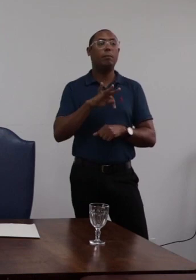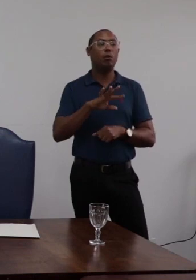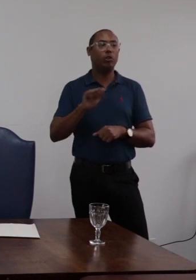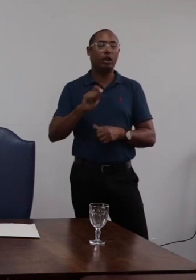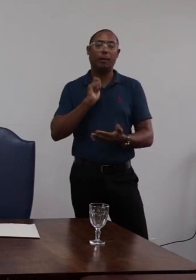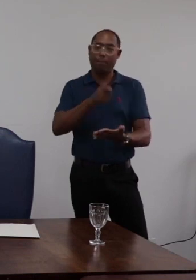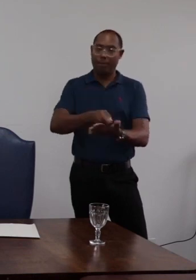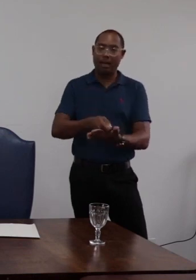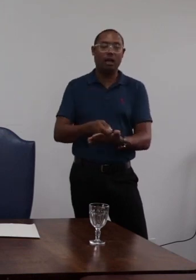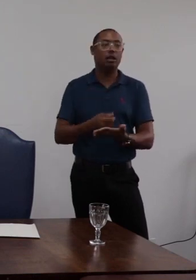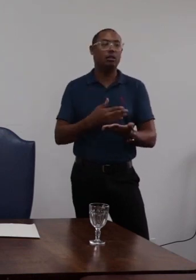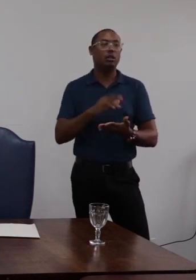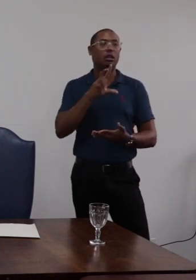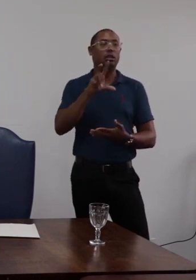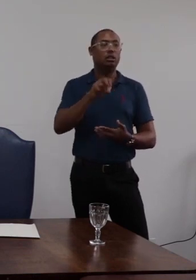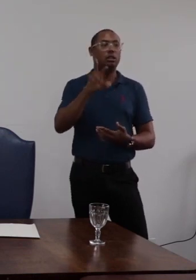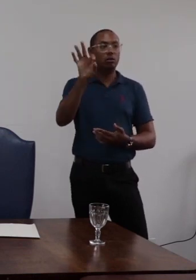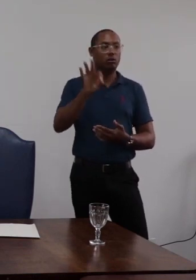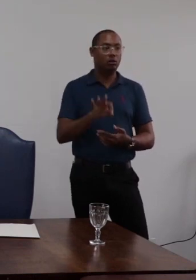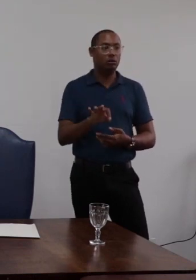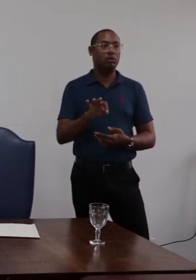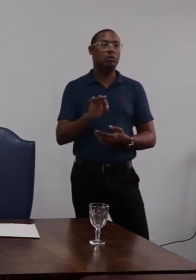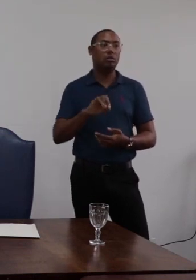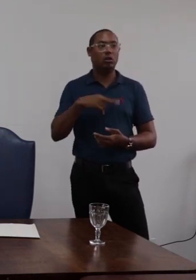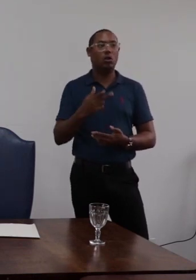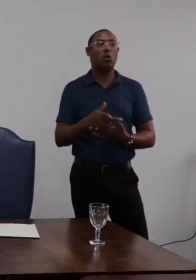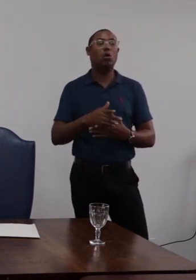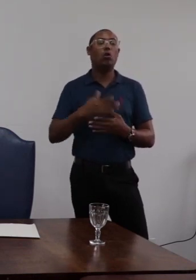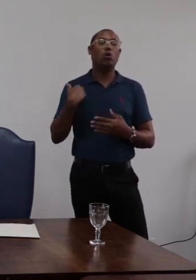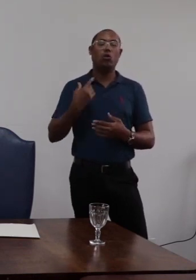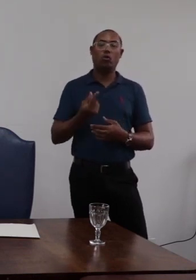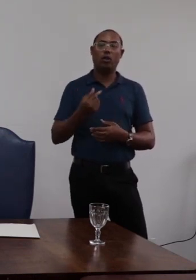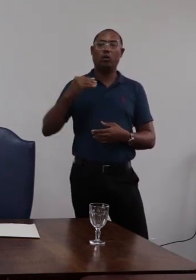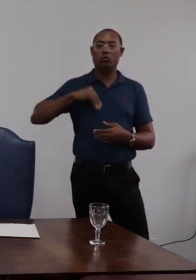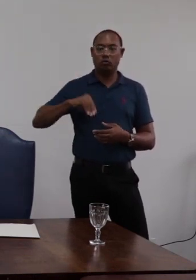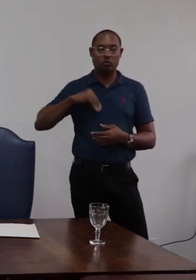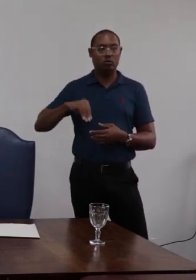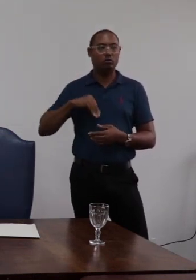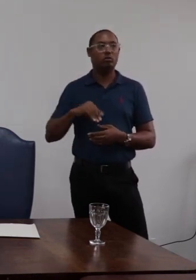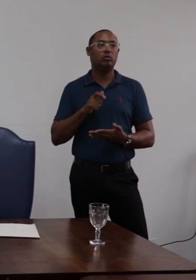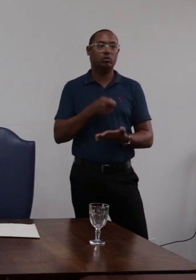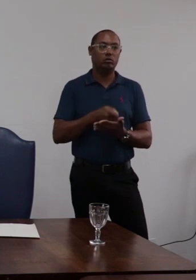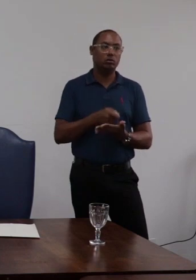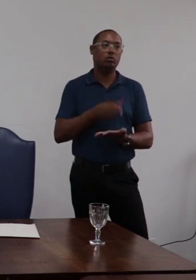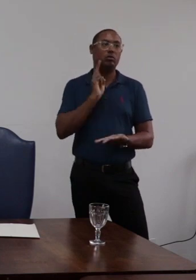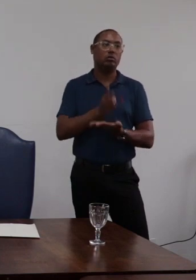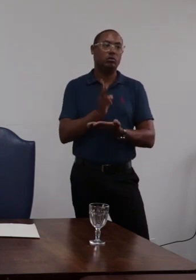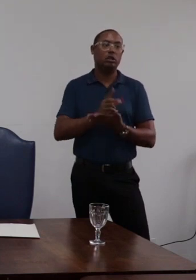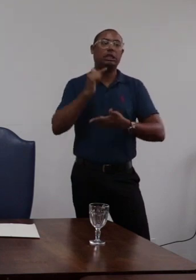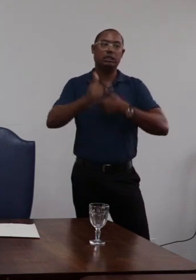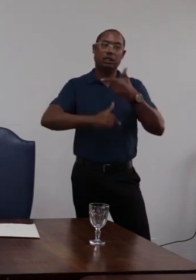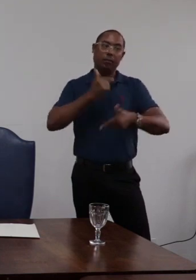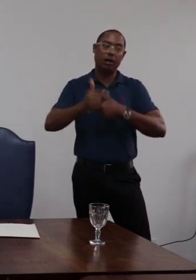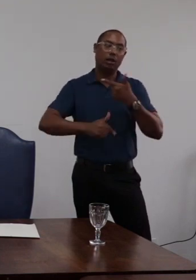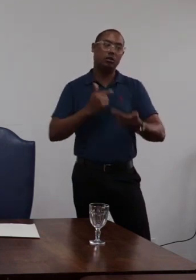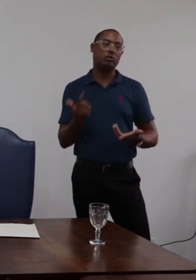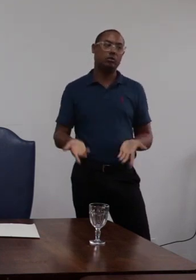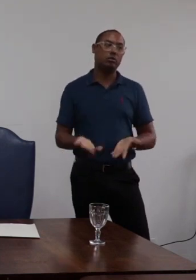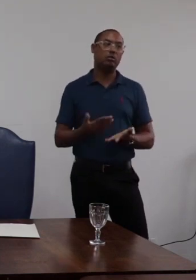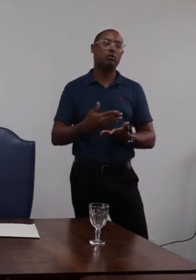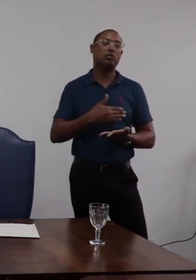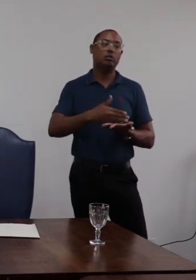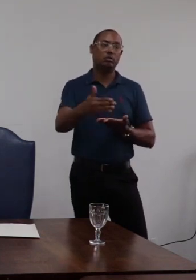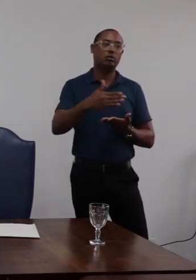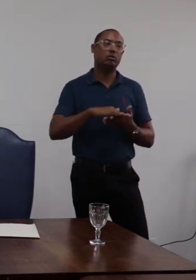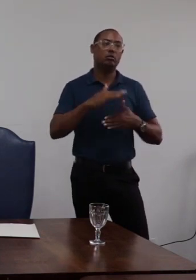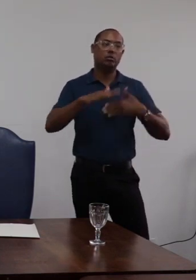na base de 50% por dia de vencimento ou em ineração ficando o servidor obrigado a permanecer em serviço nos órgãos